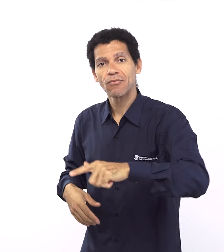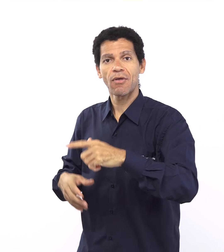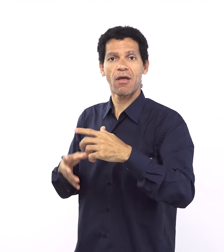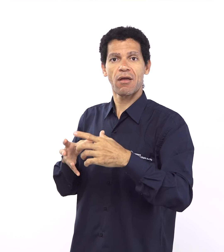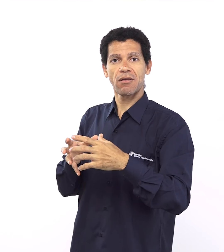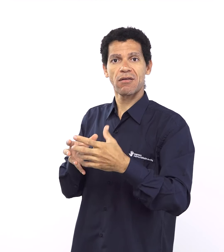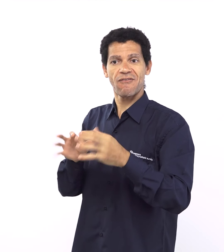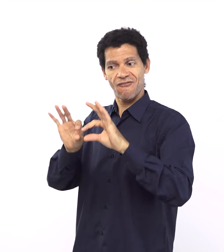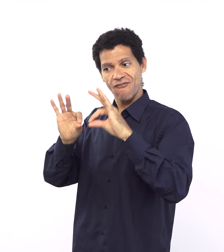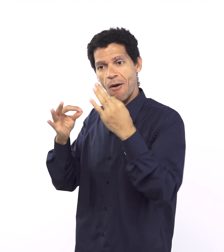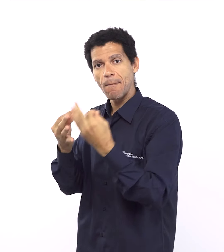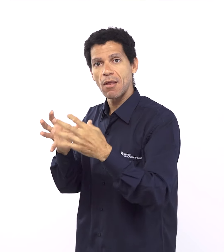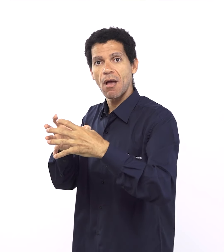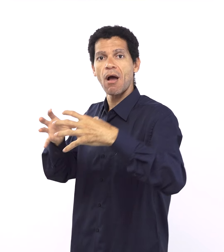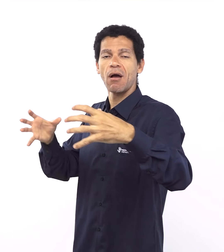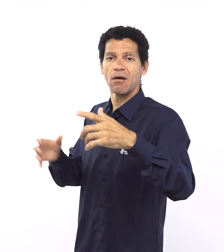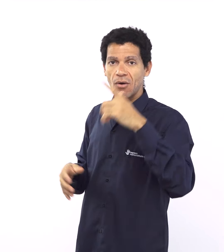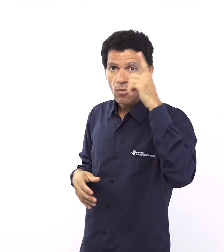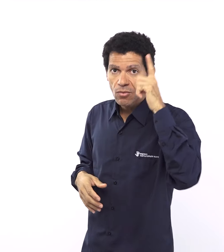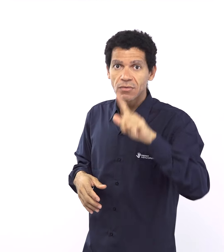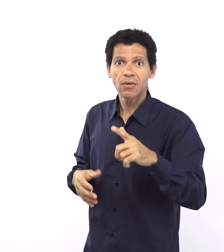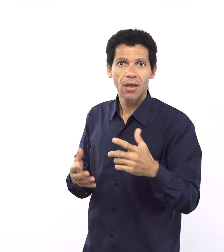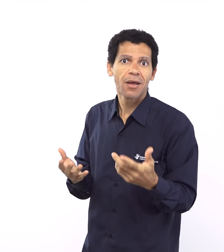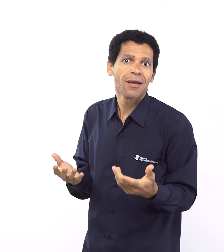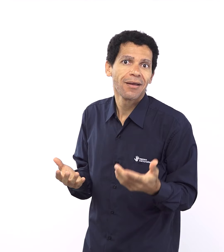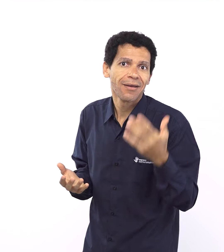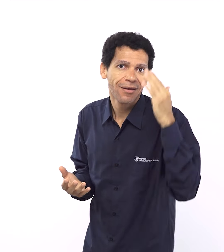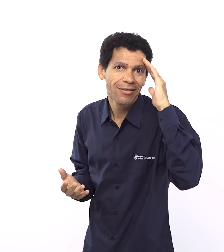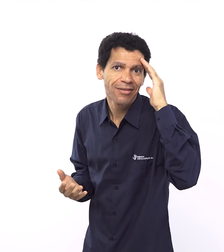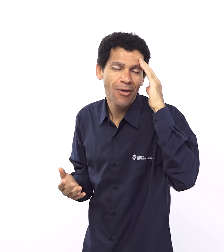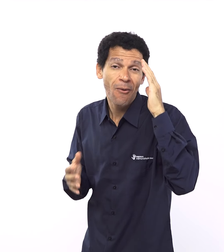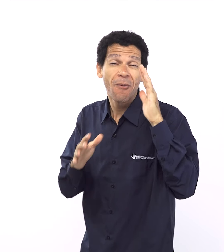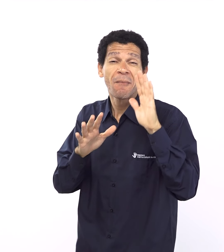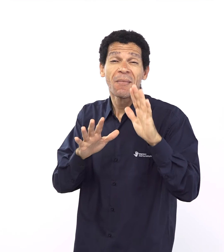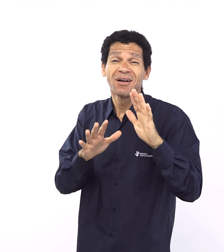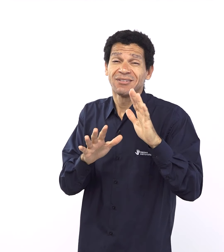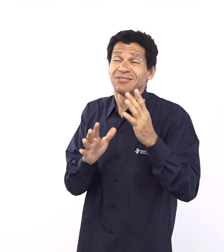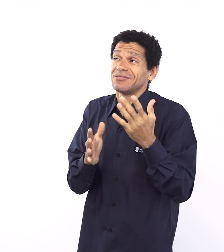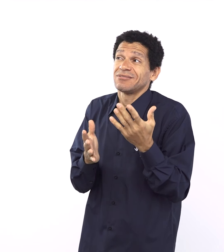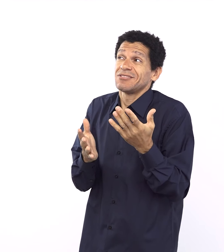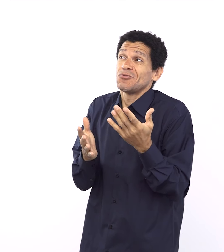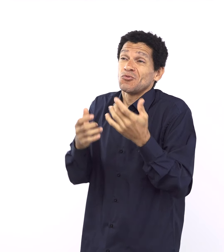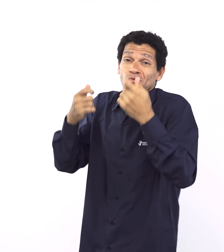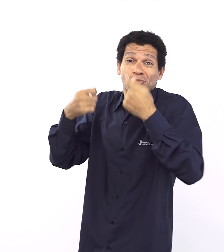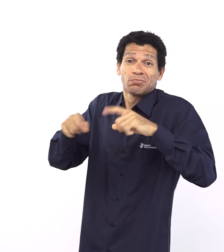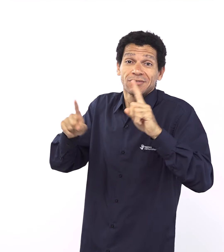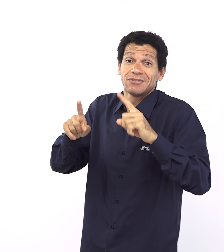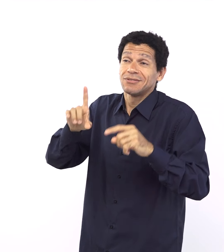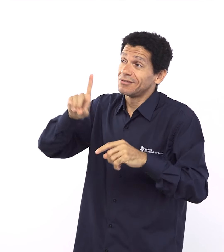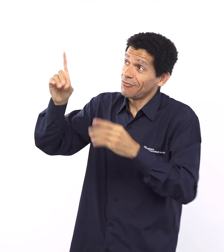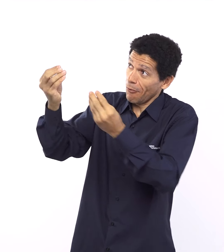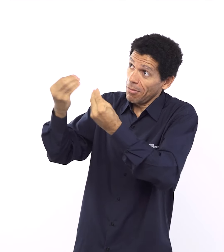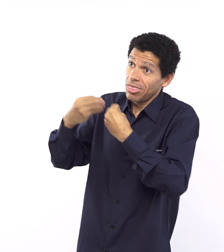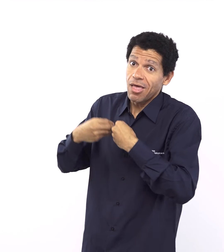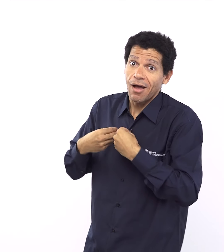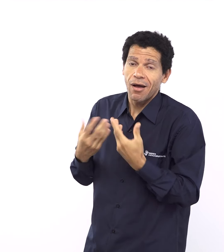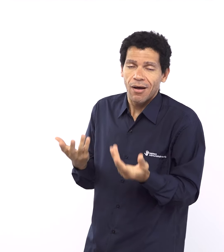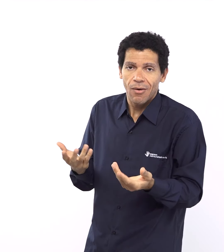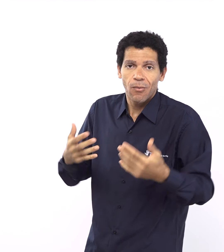a missão de Abraão é tentar trazer esse povo disperso de Babel pro conhecimento do Deus verdadeiro. A quem eles